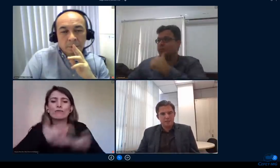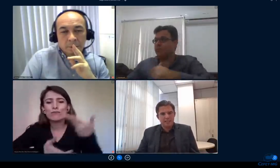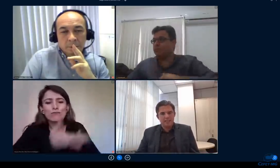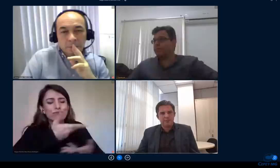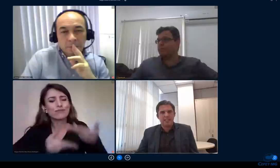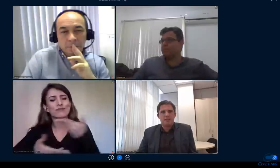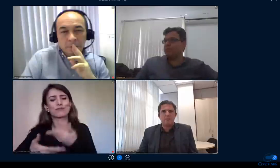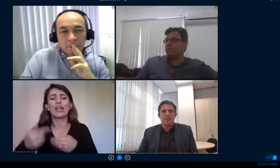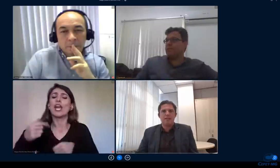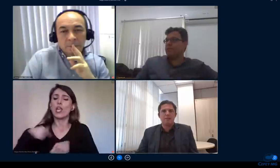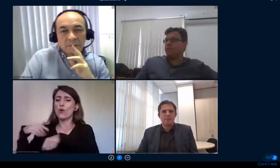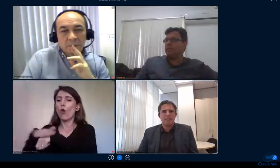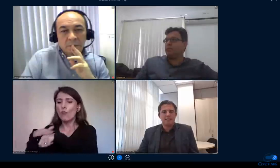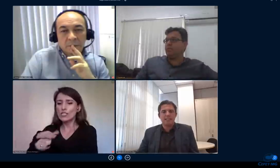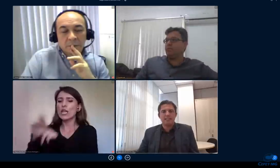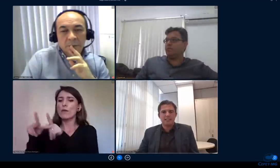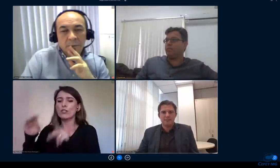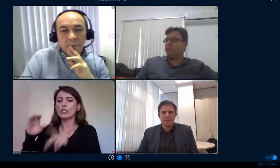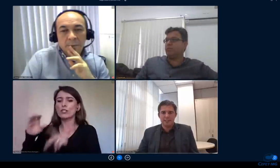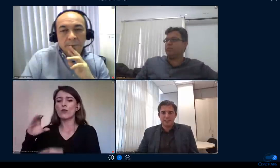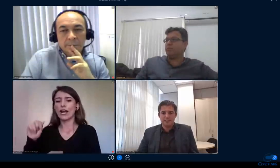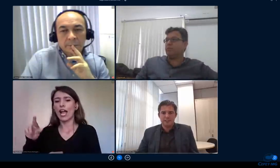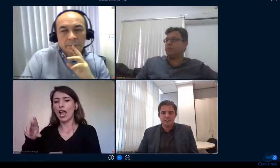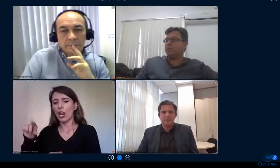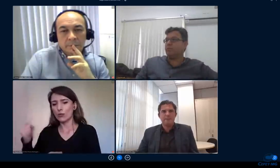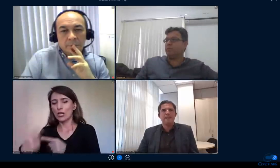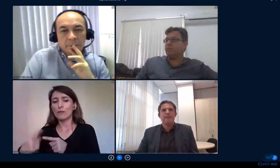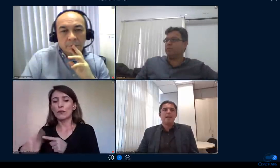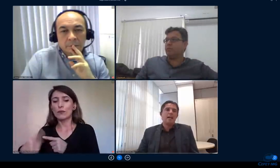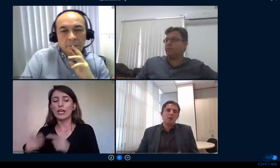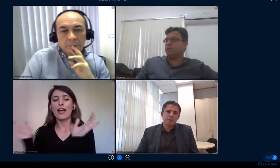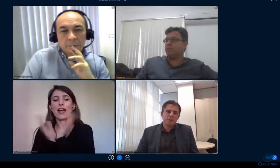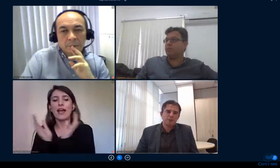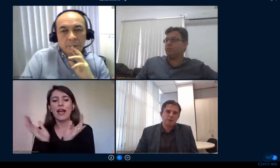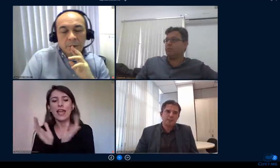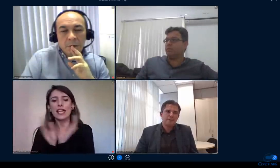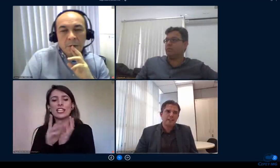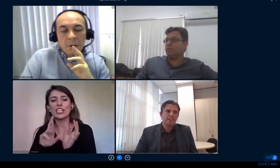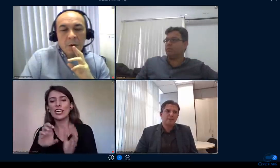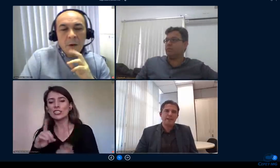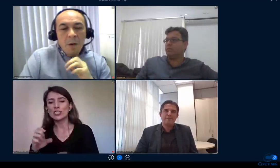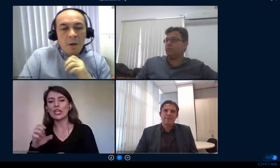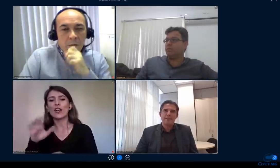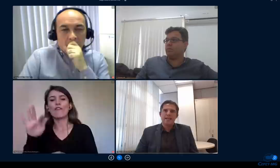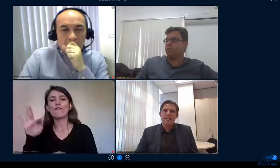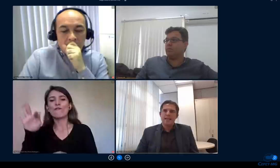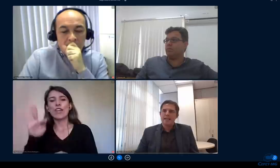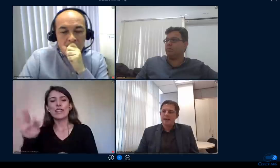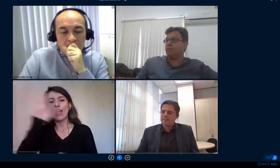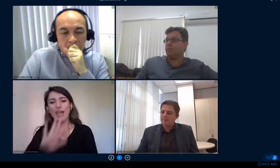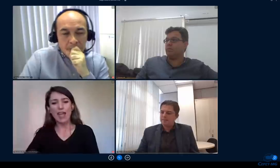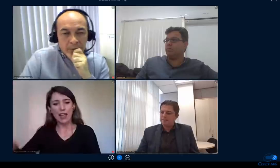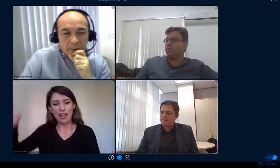tenha na rede federal uma estratégia definida nesse sentido aos professores do Cefete também